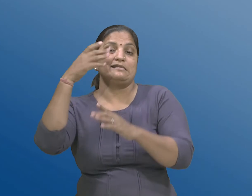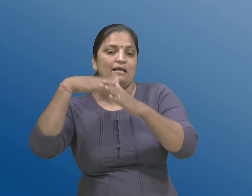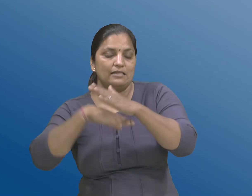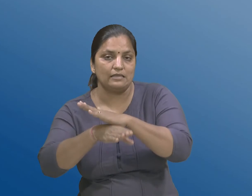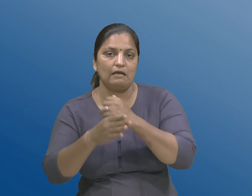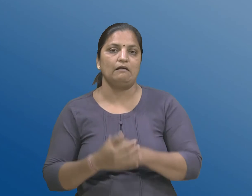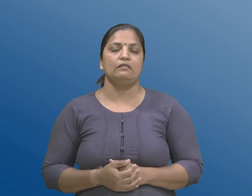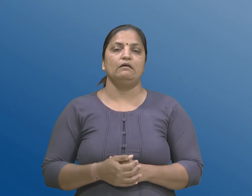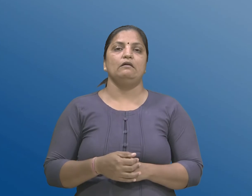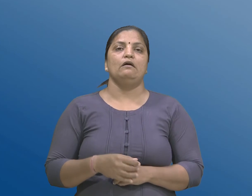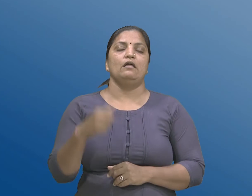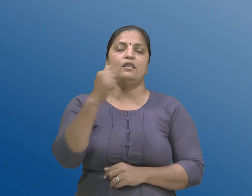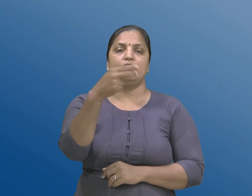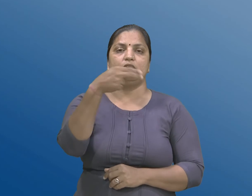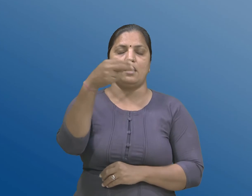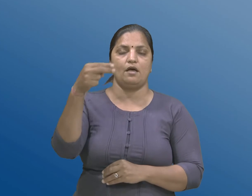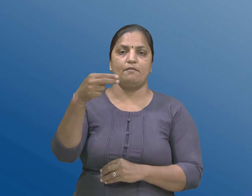प्रमापत्र